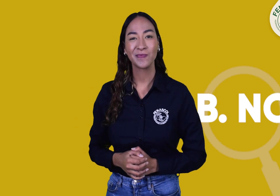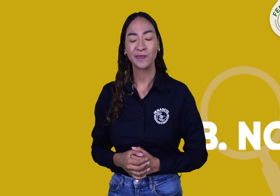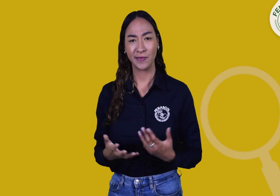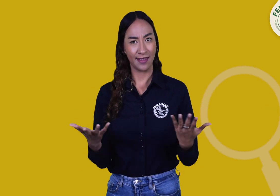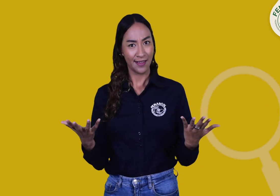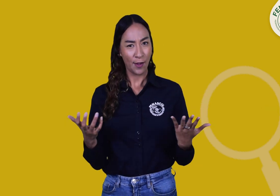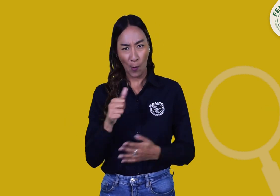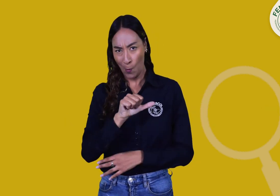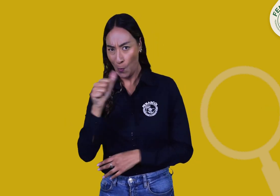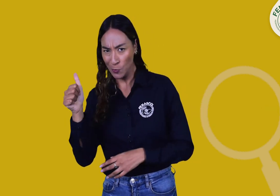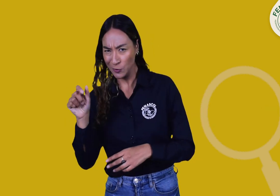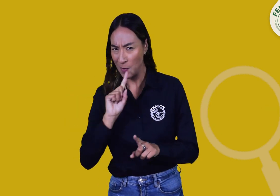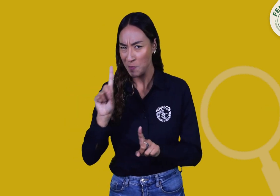¿Cuál fue la segunda pregunta?